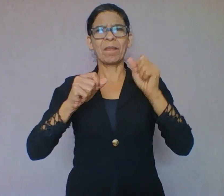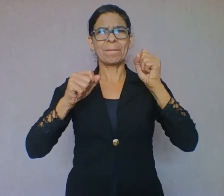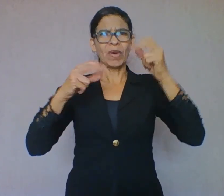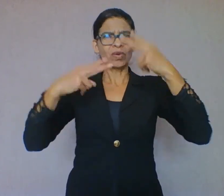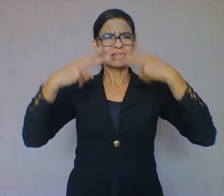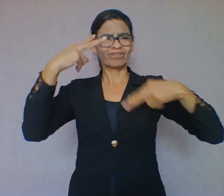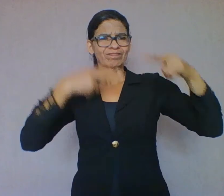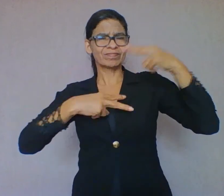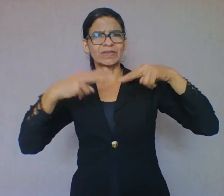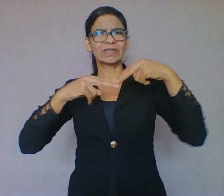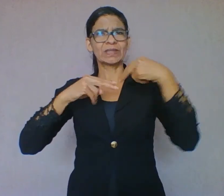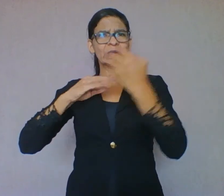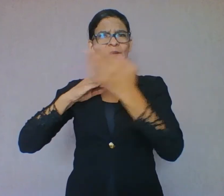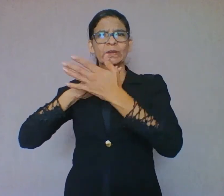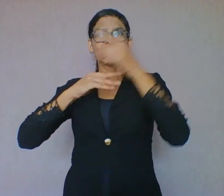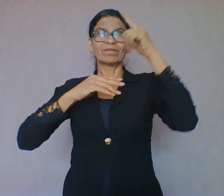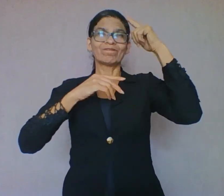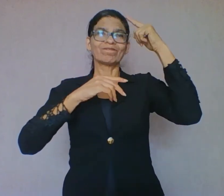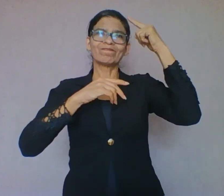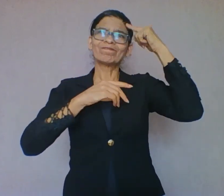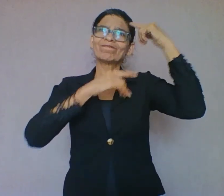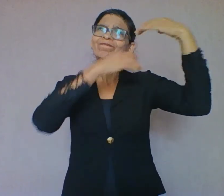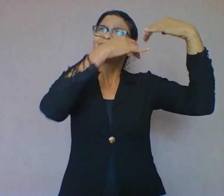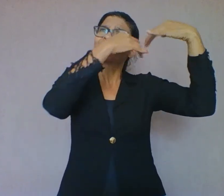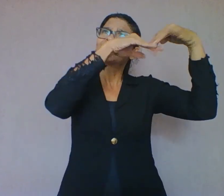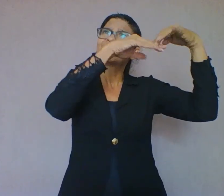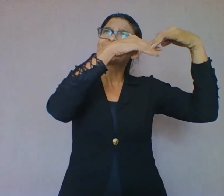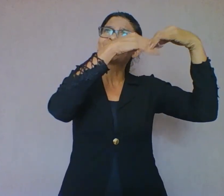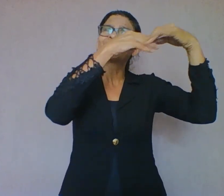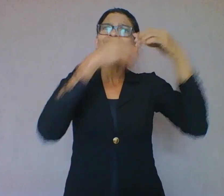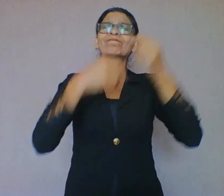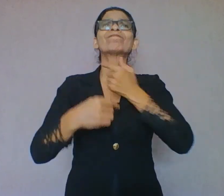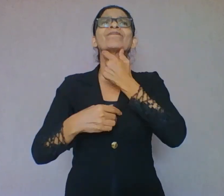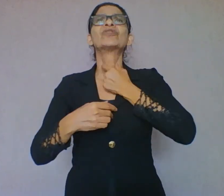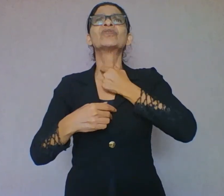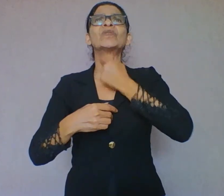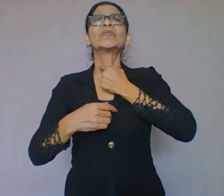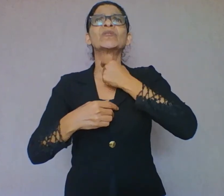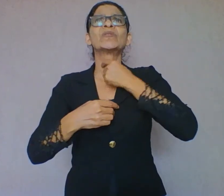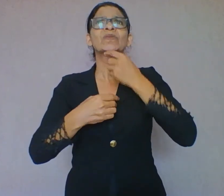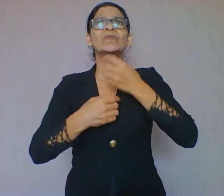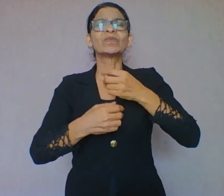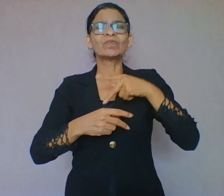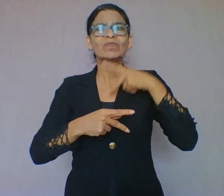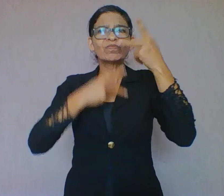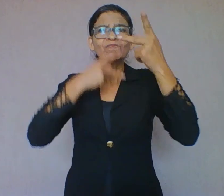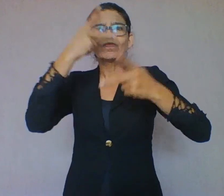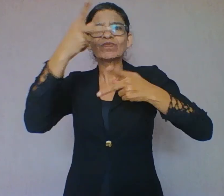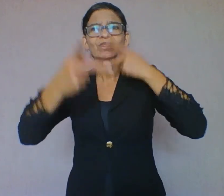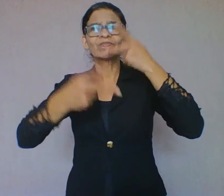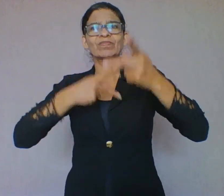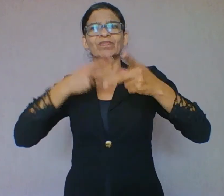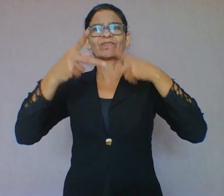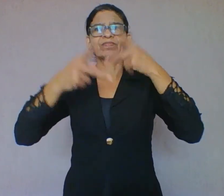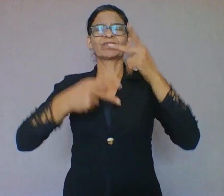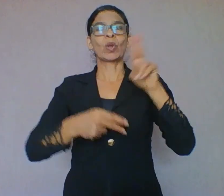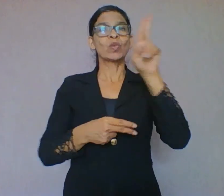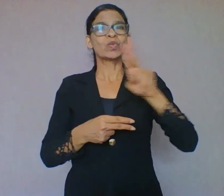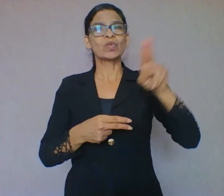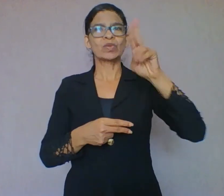dos órgãos assessoriais, seja graças a métodos e instrumentos análogos aos utilizados pelas ciências físicas. Já